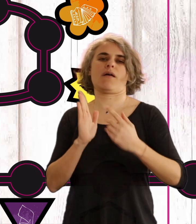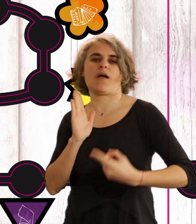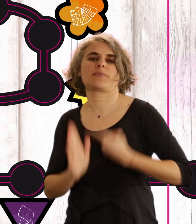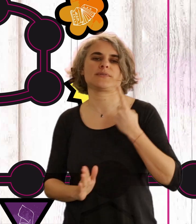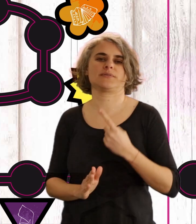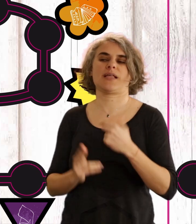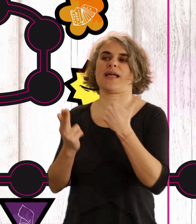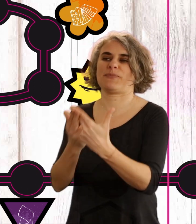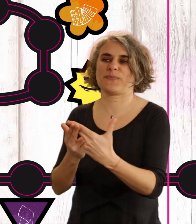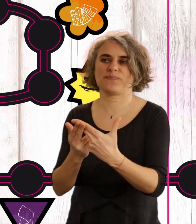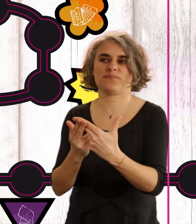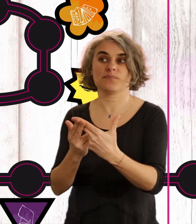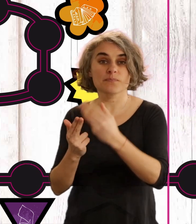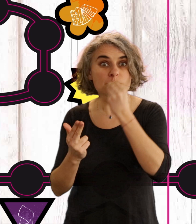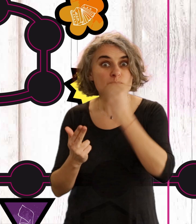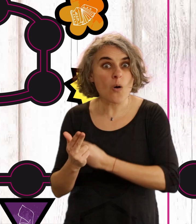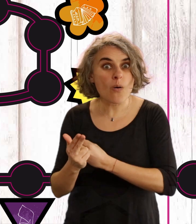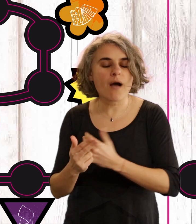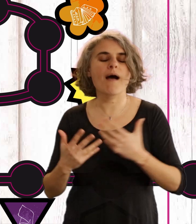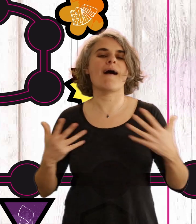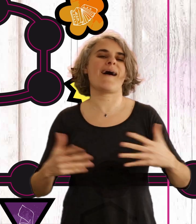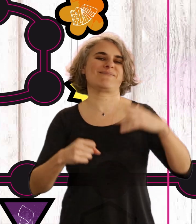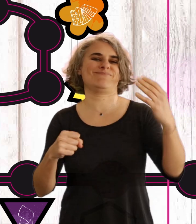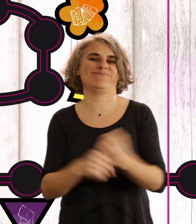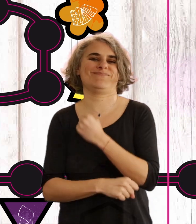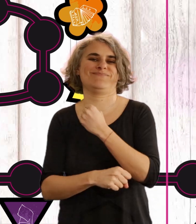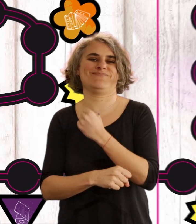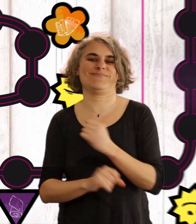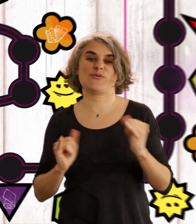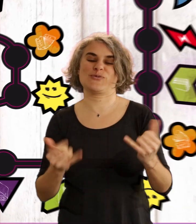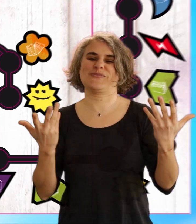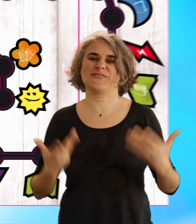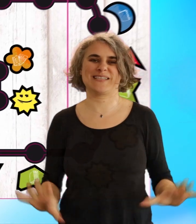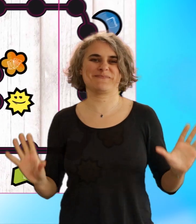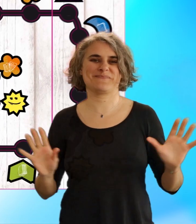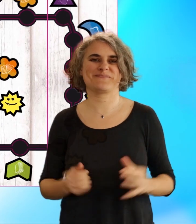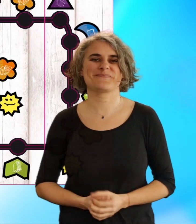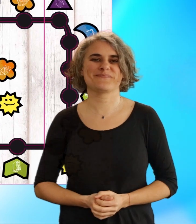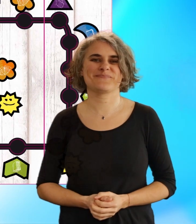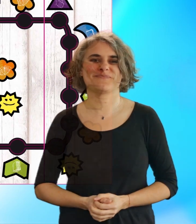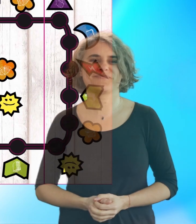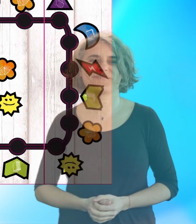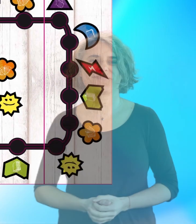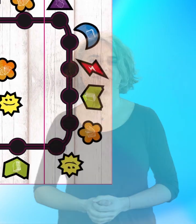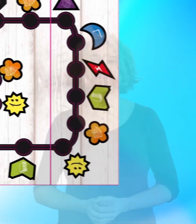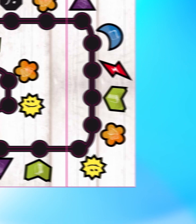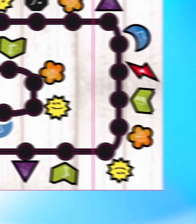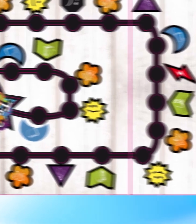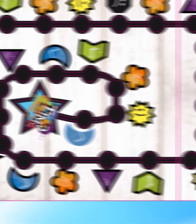gagner » au prochain tour. En cas de bonne réponse, l'équipe est déclarée vainqueur et la partie se termine.'hésite pas